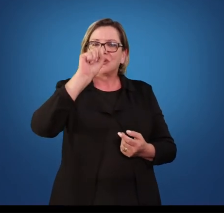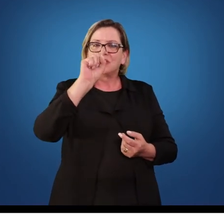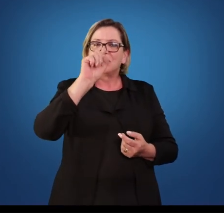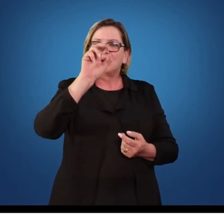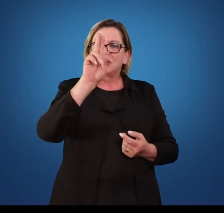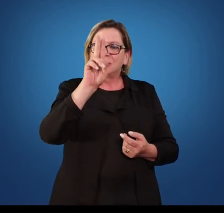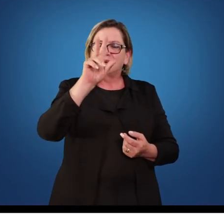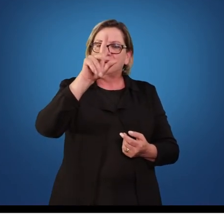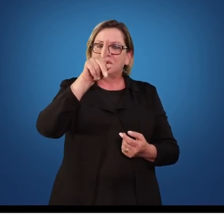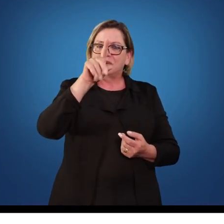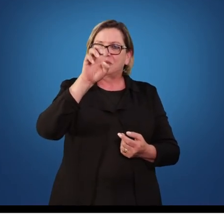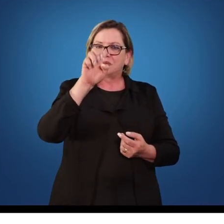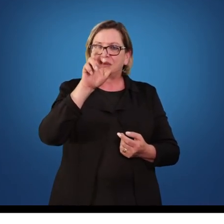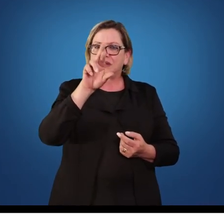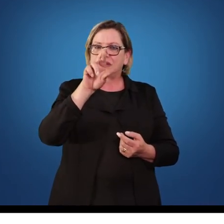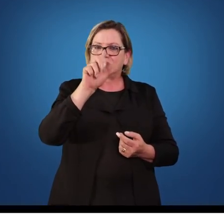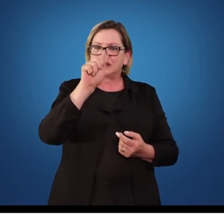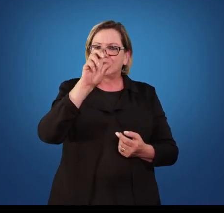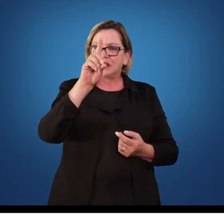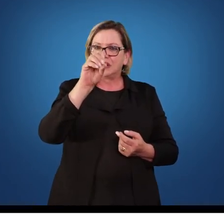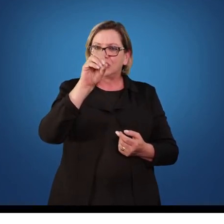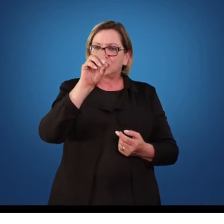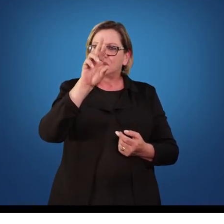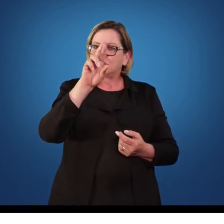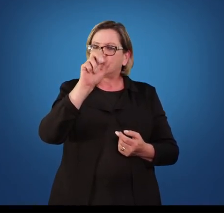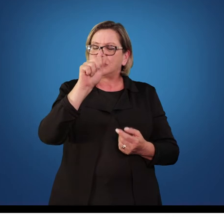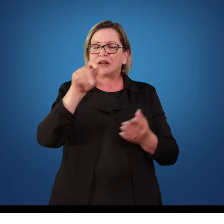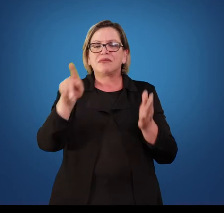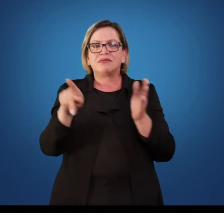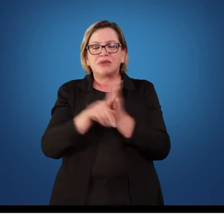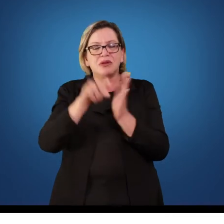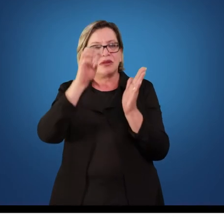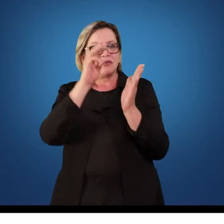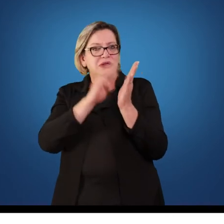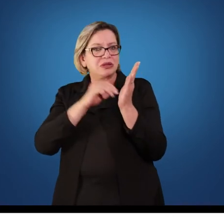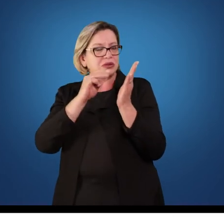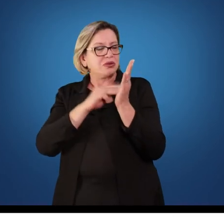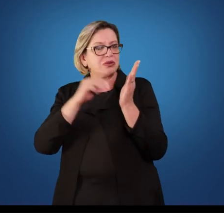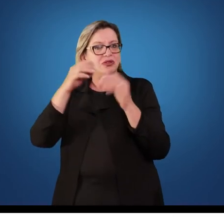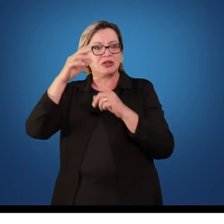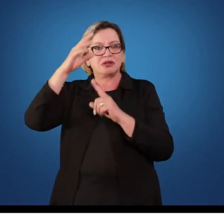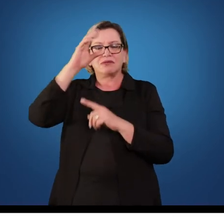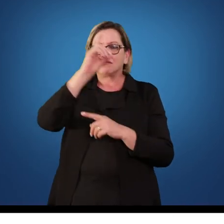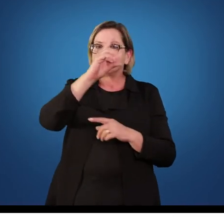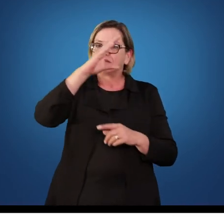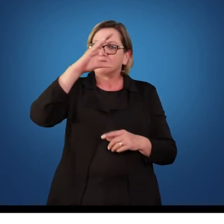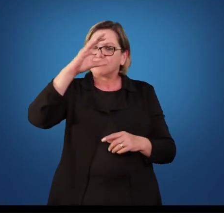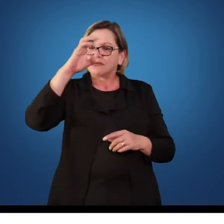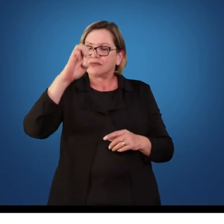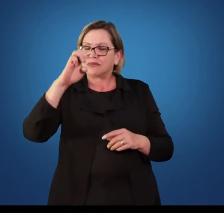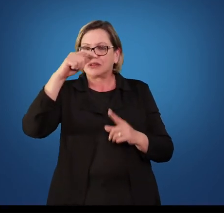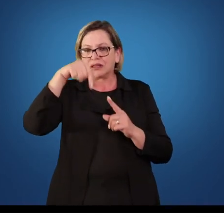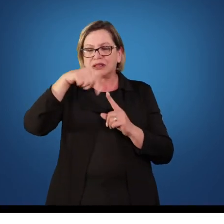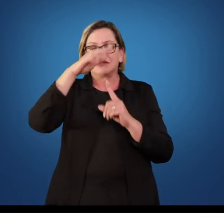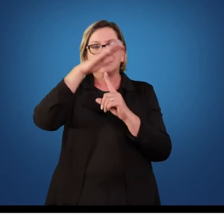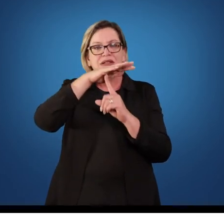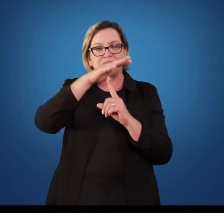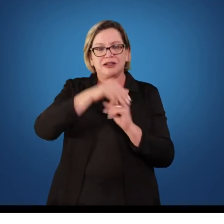abordagem que as diretrizes do Estado do Paraná adotou para orientar o ensino da educação física. Professor, aí, muitas